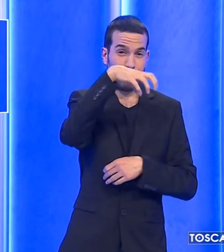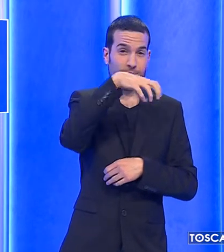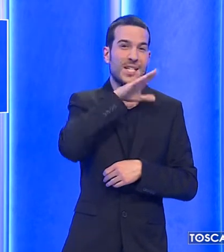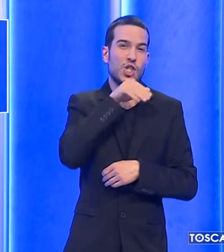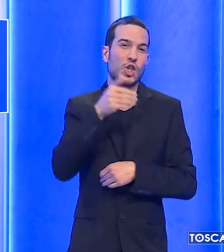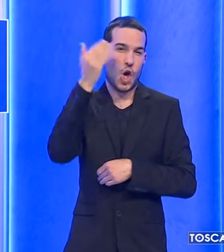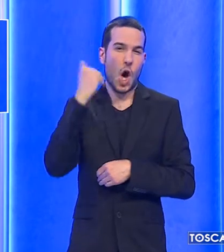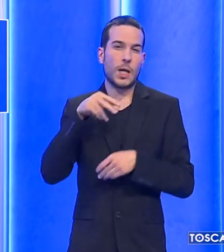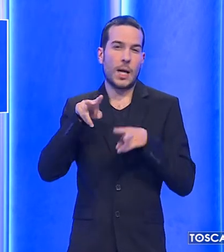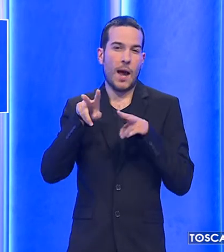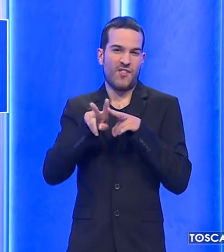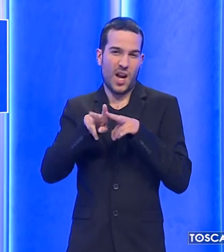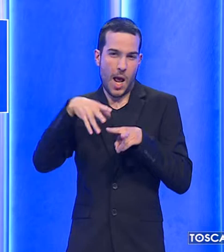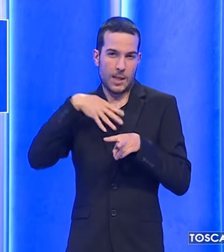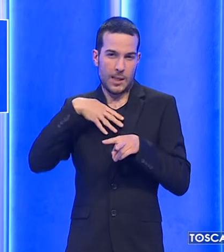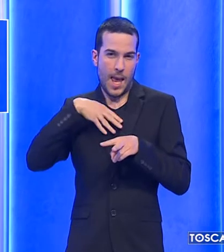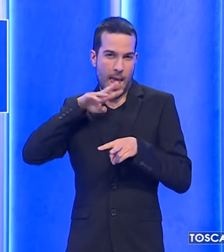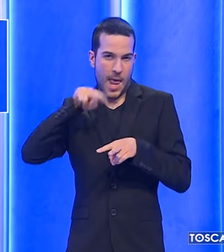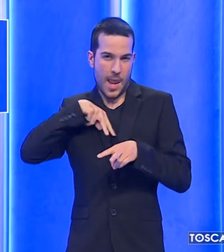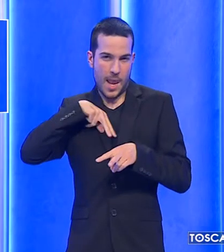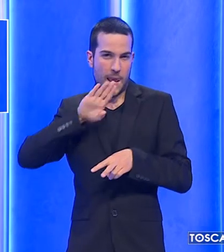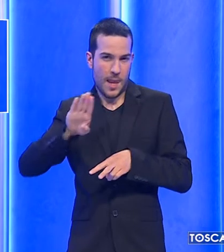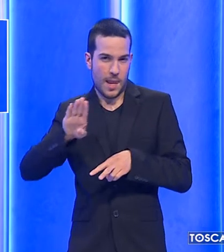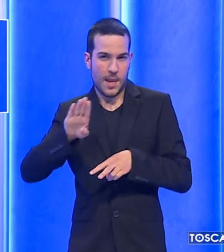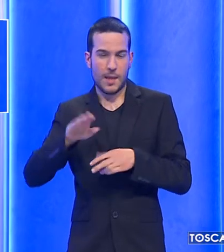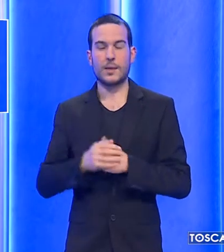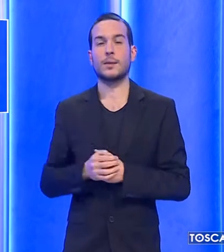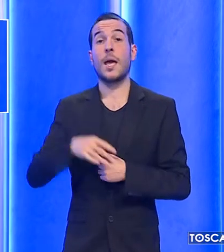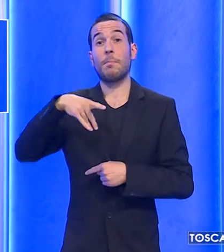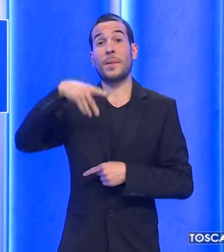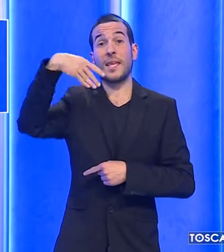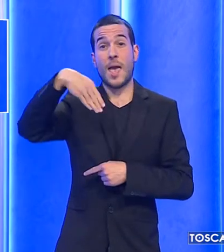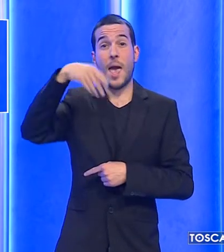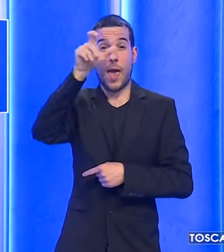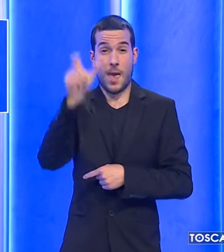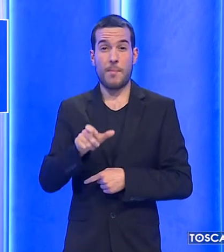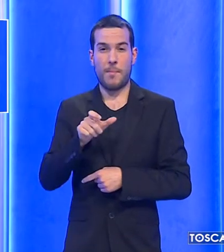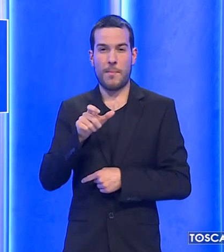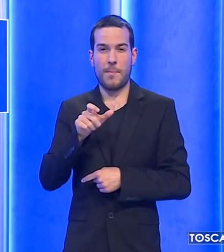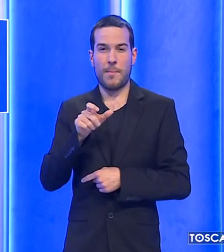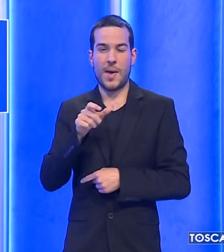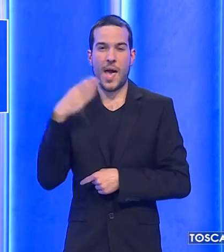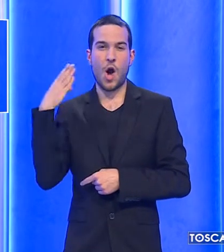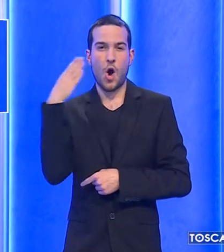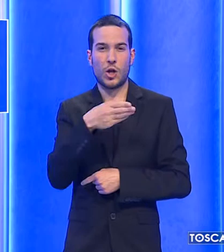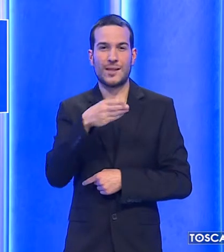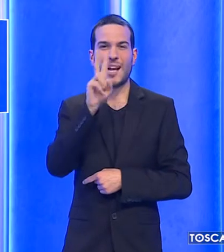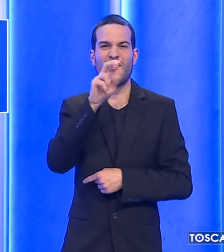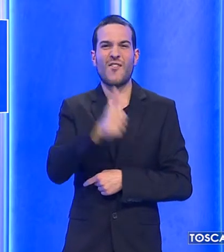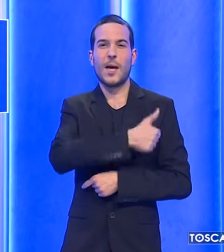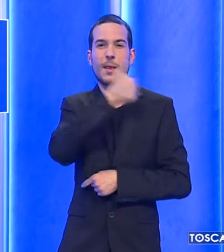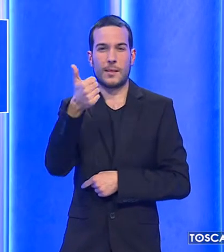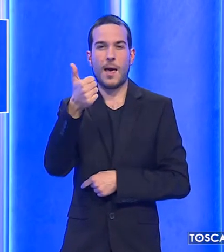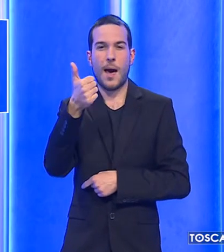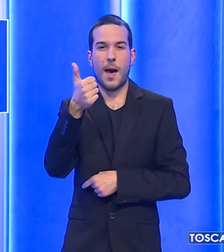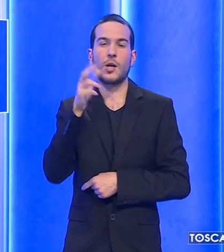fratelli. Il PM aveva chiesto una condanna a 20 anni di reclusione. L'uomo era presente in aula alla